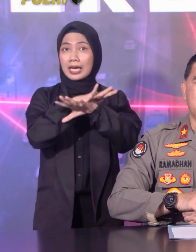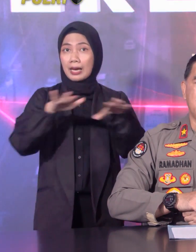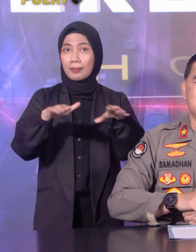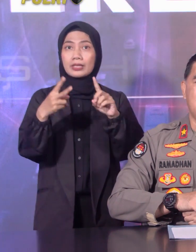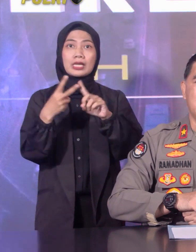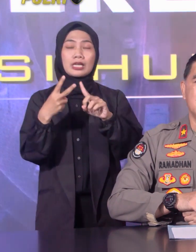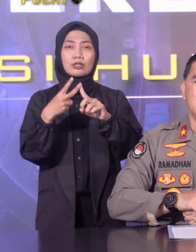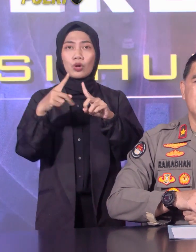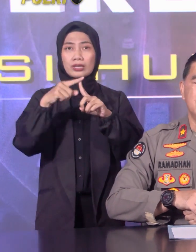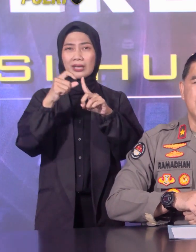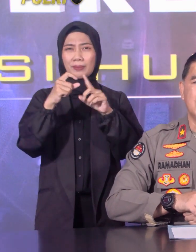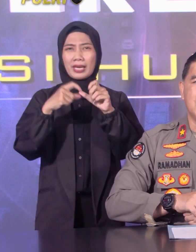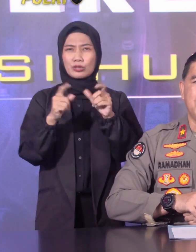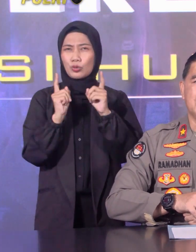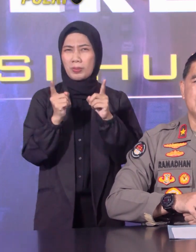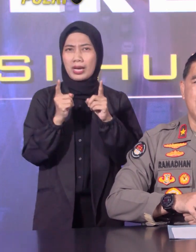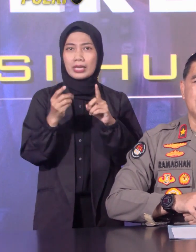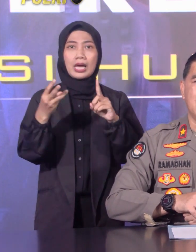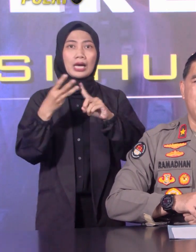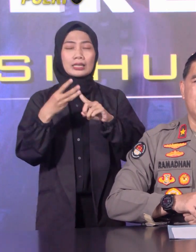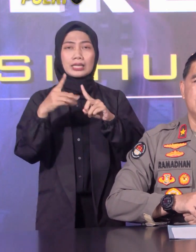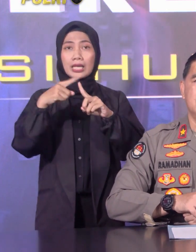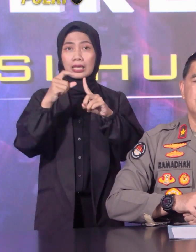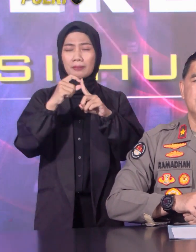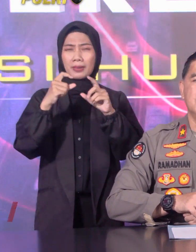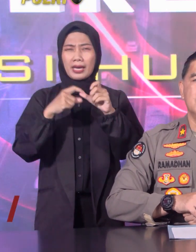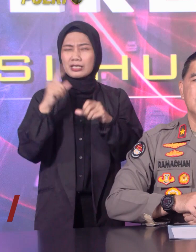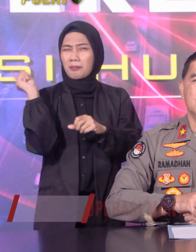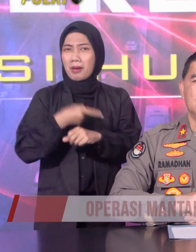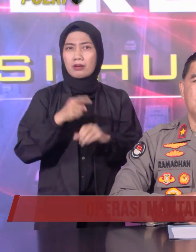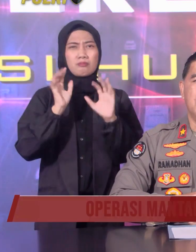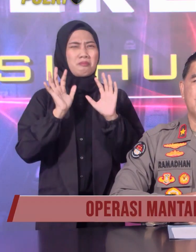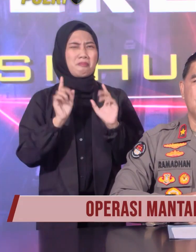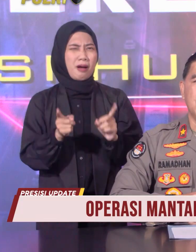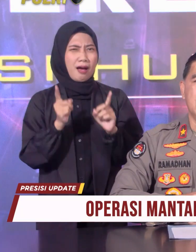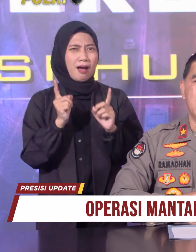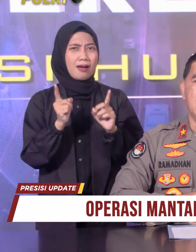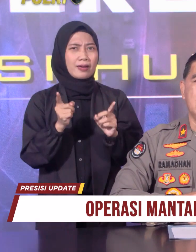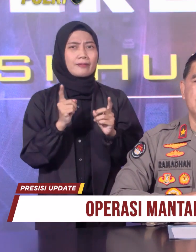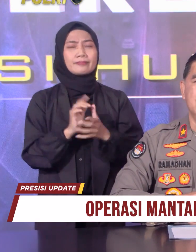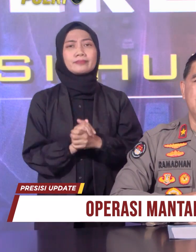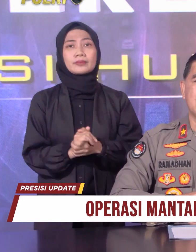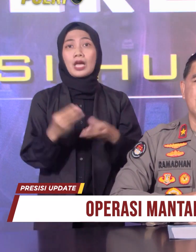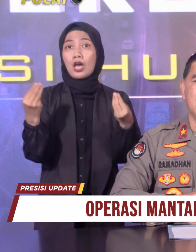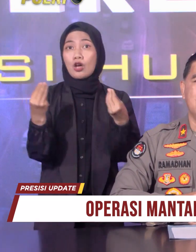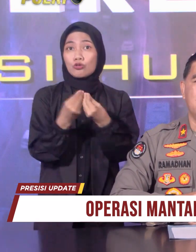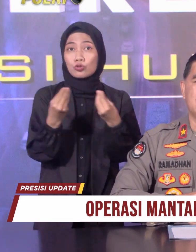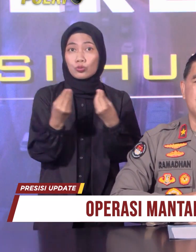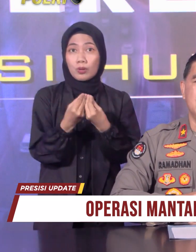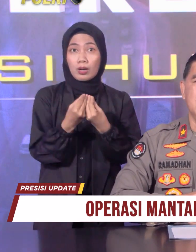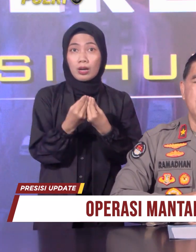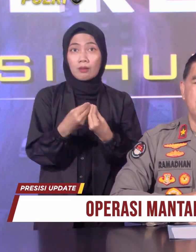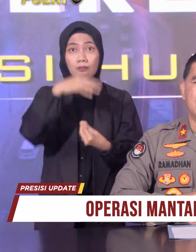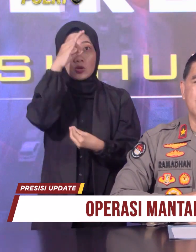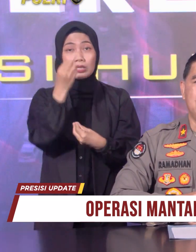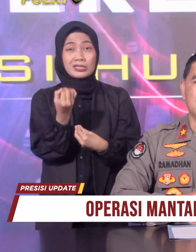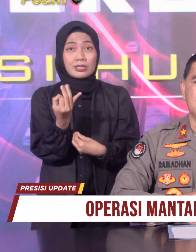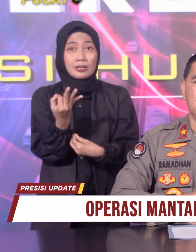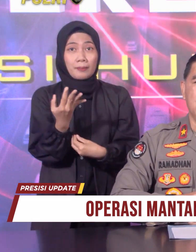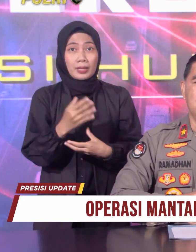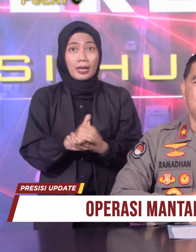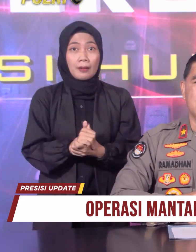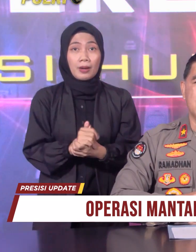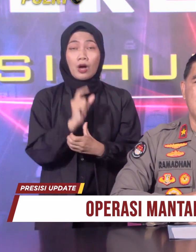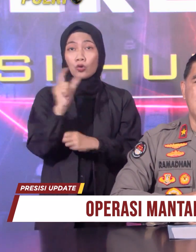2 TPS rawan, 3 TPS sangat rawan. Jumlah personil yang didibatkan dalam operasi Manta